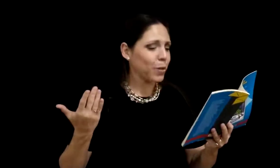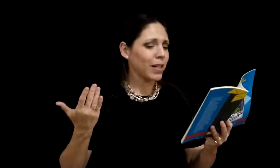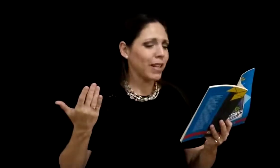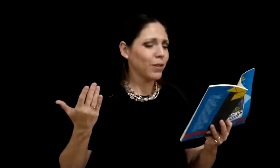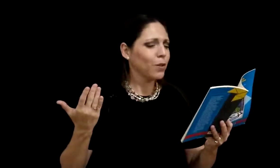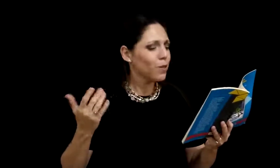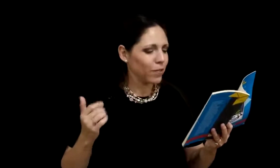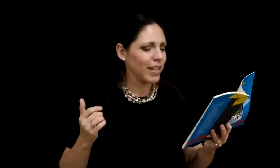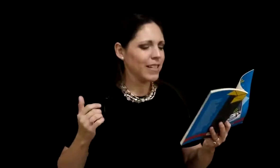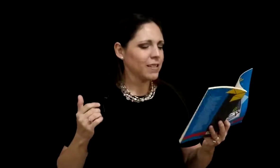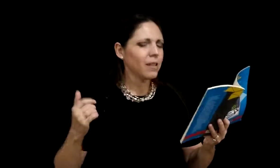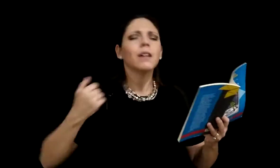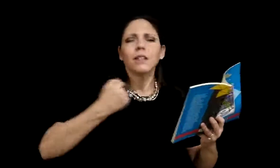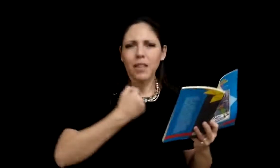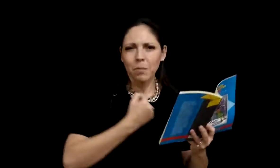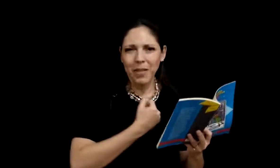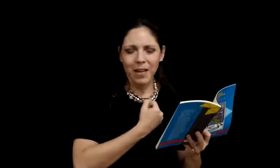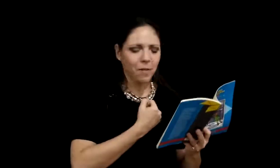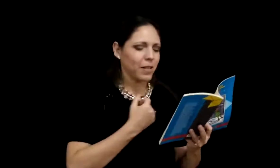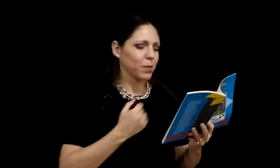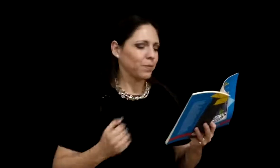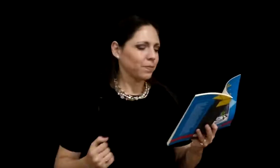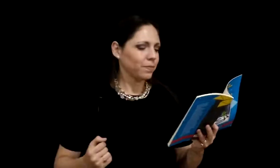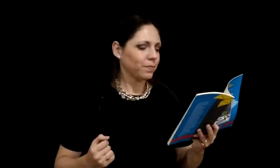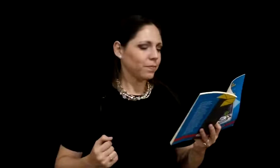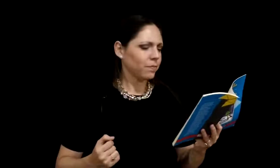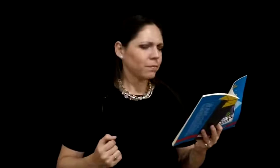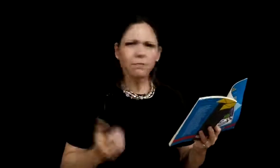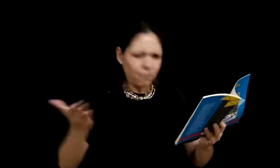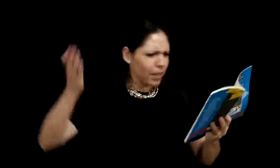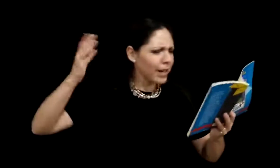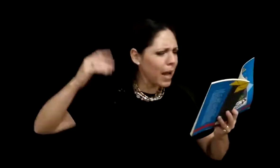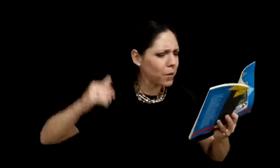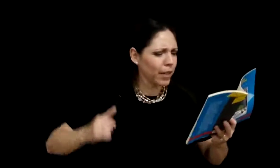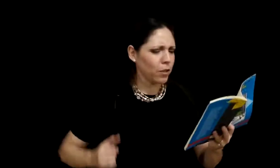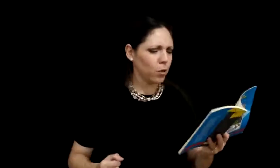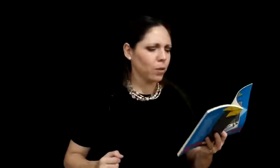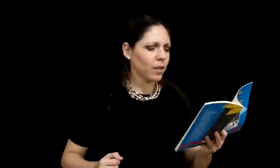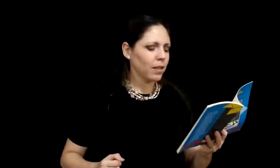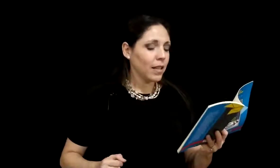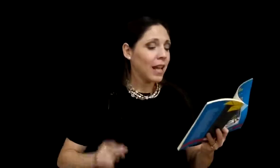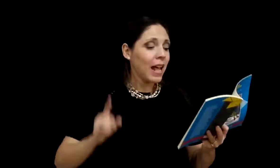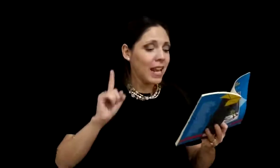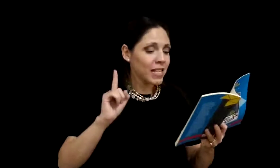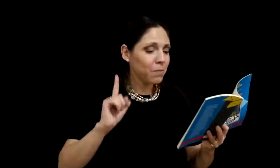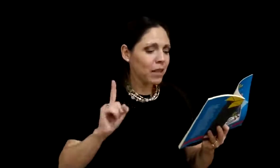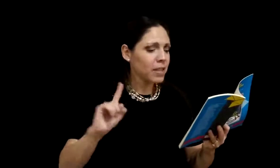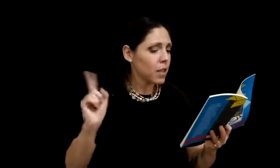sonriendo, feliz, también la abrazó. ¡Claro que no! Las madres